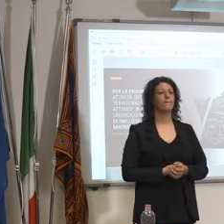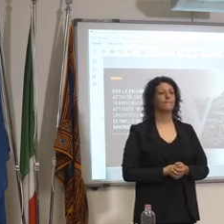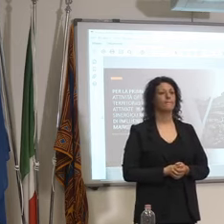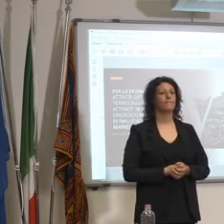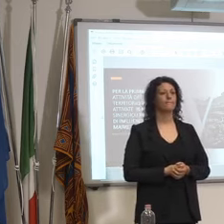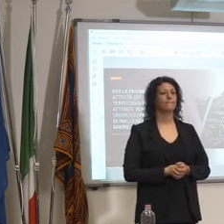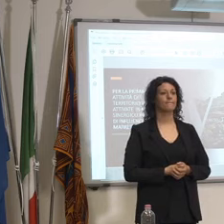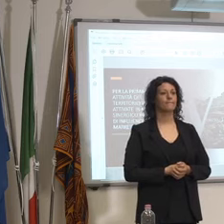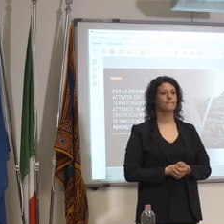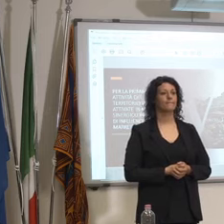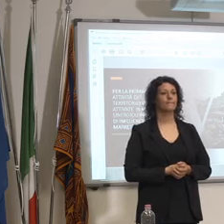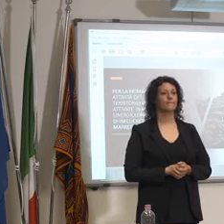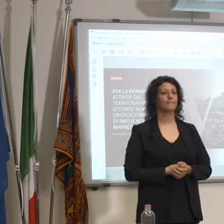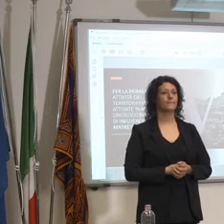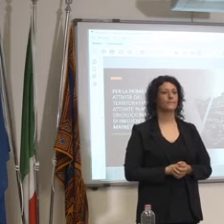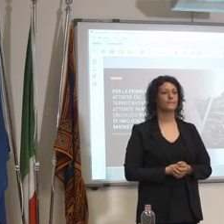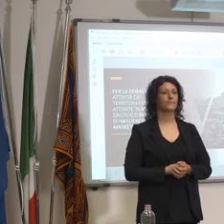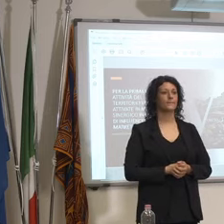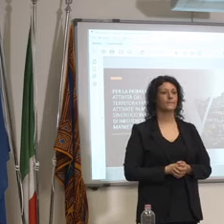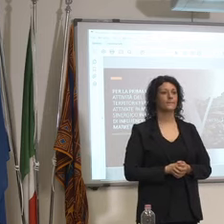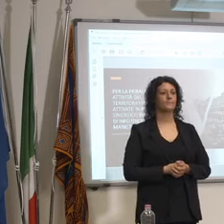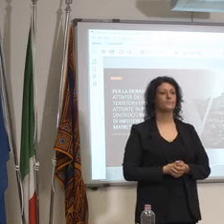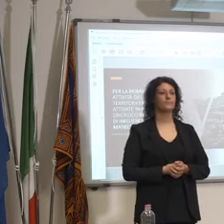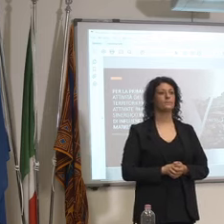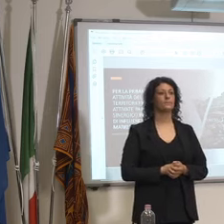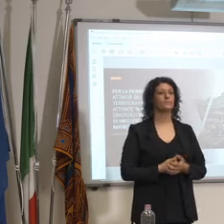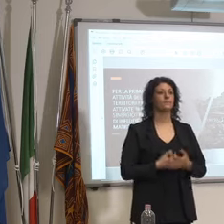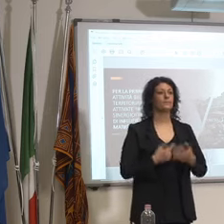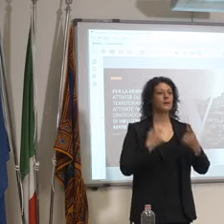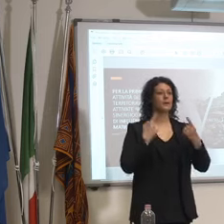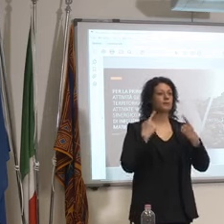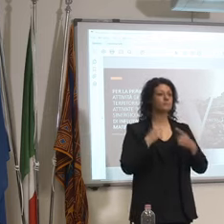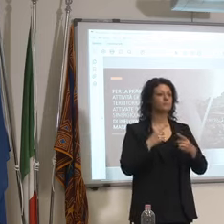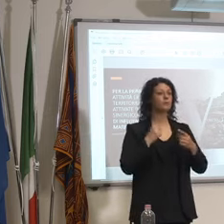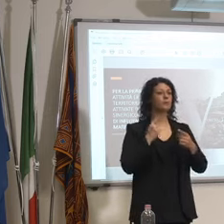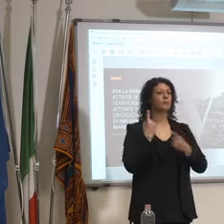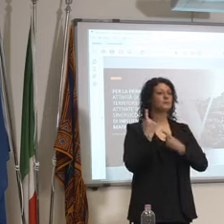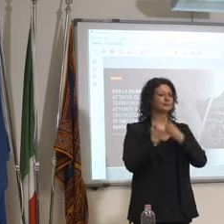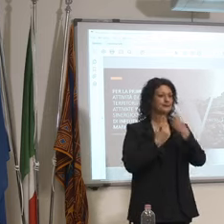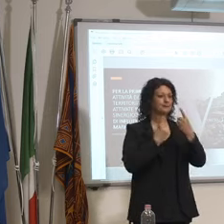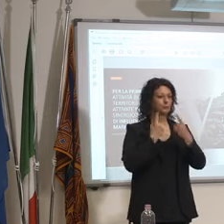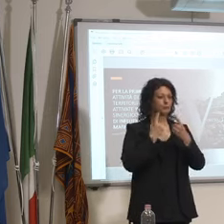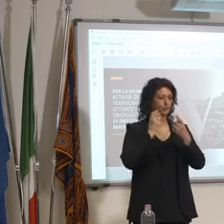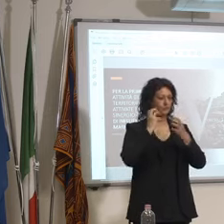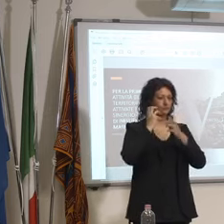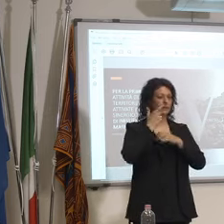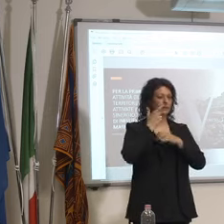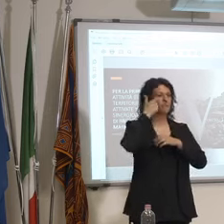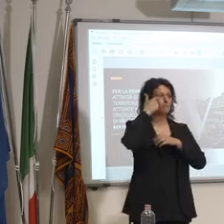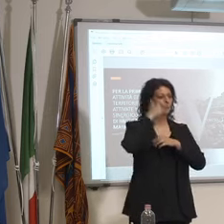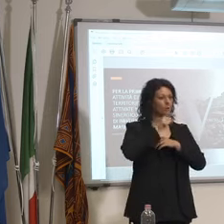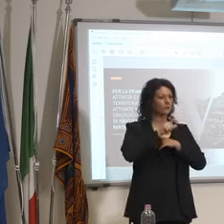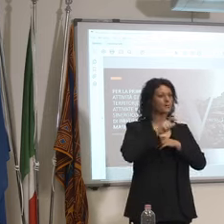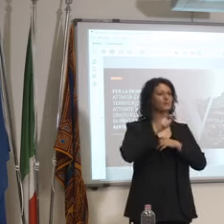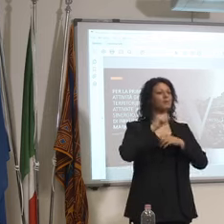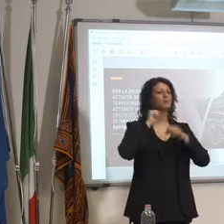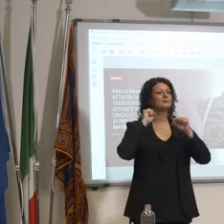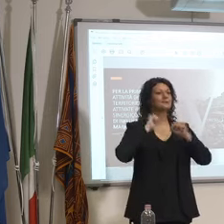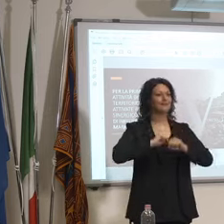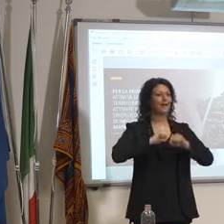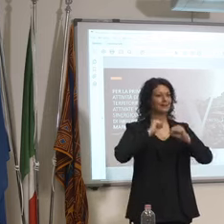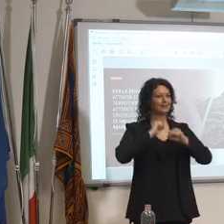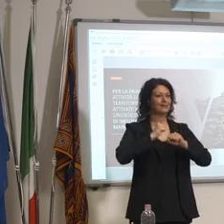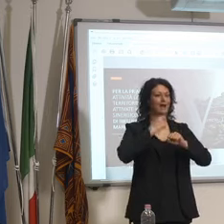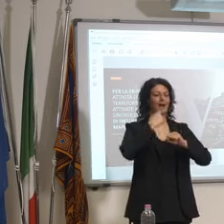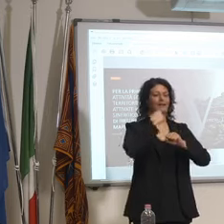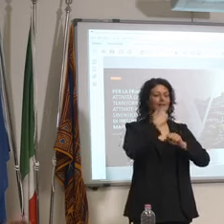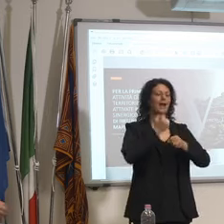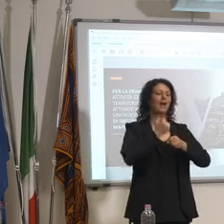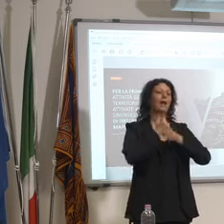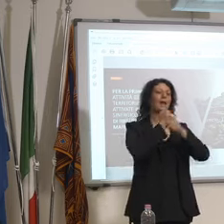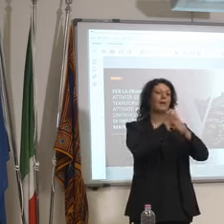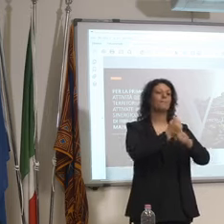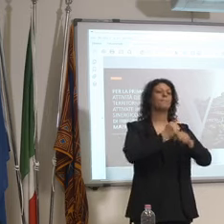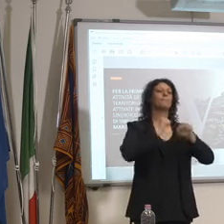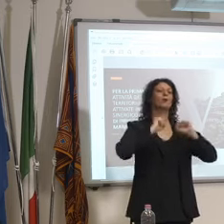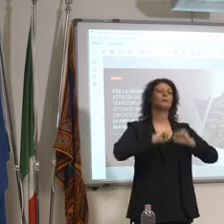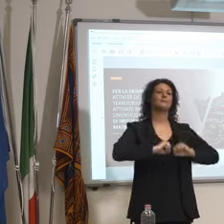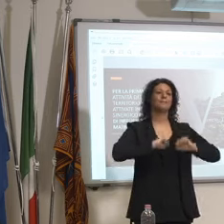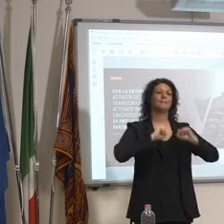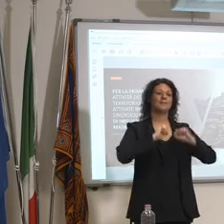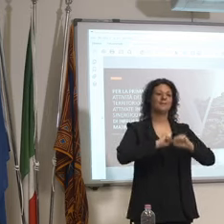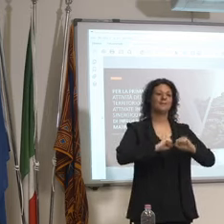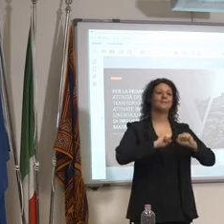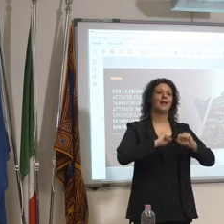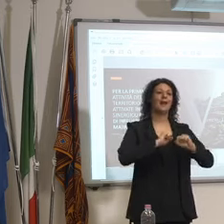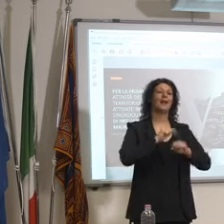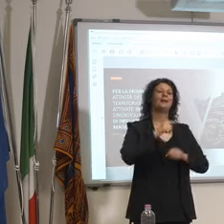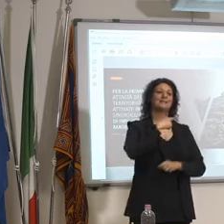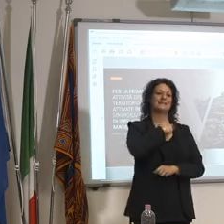assegna come dire ai sindaci ai presidenti delle regioni la possibilità di mettere delle ordinanze ma in materia di pandemia da quello